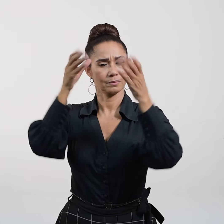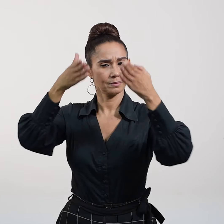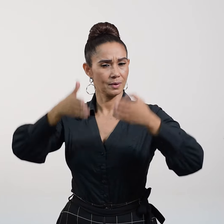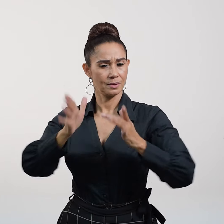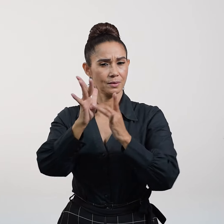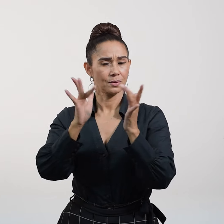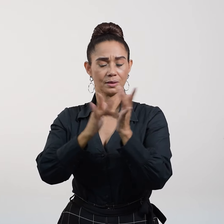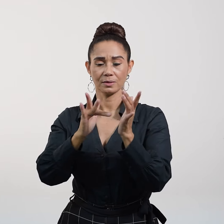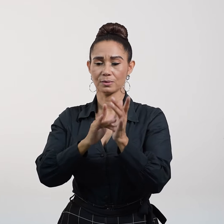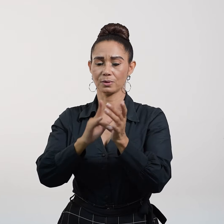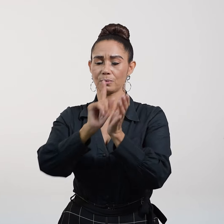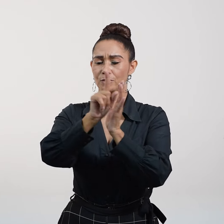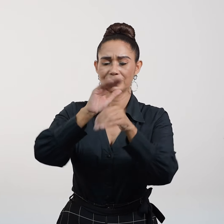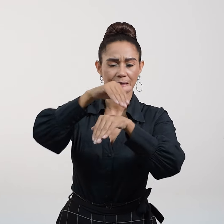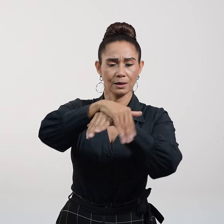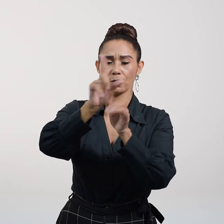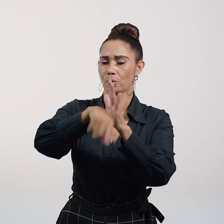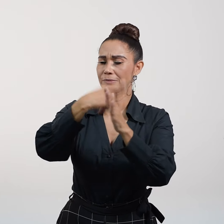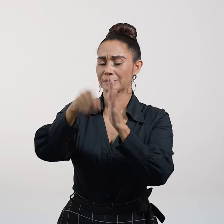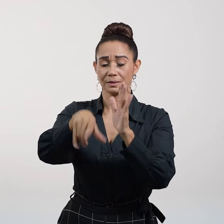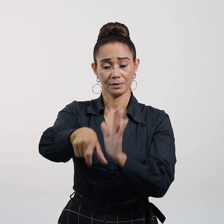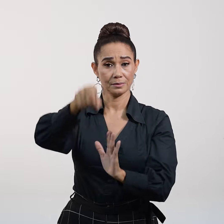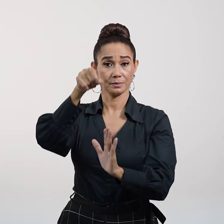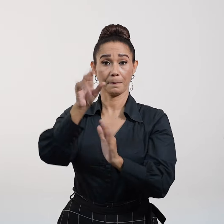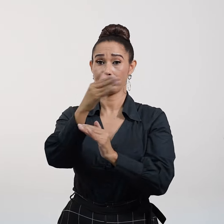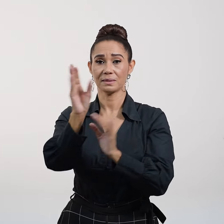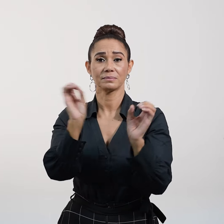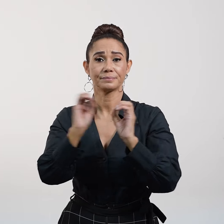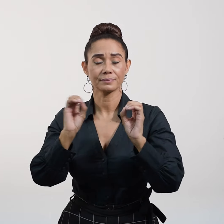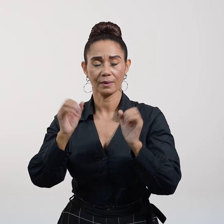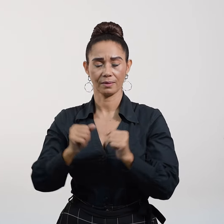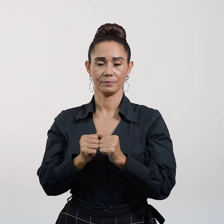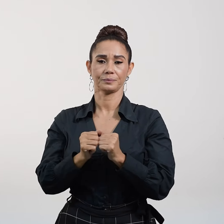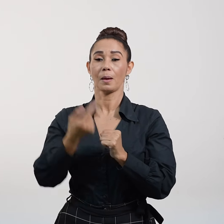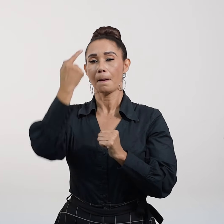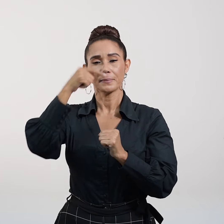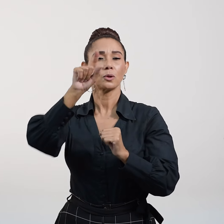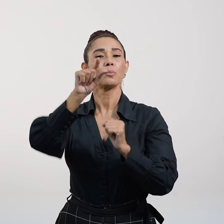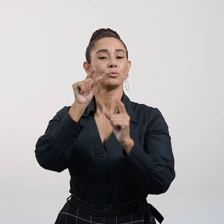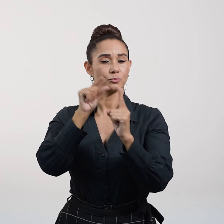nos hemos pasado la noche bregando y no hemos cogido nada, pero por tu palabra echaré las redes.